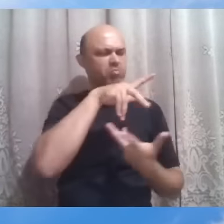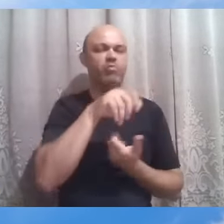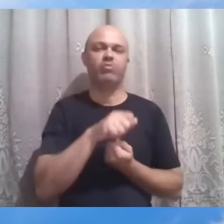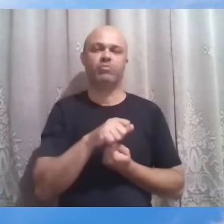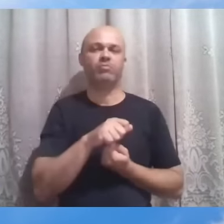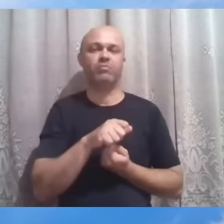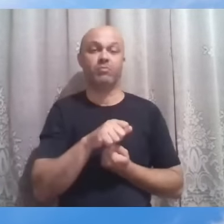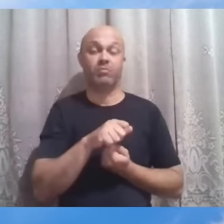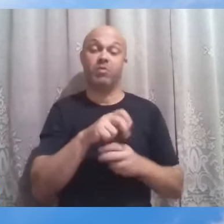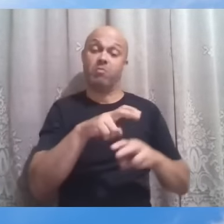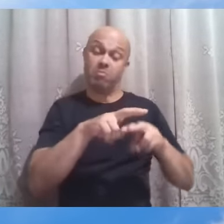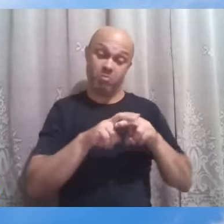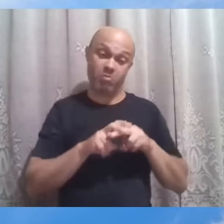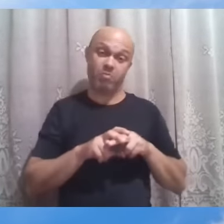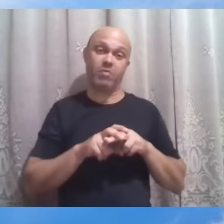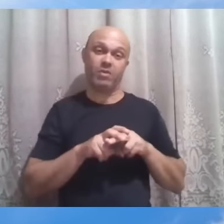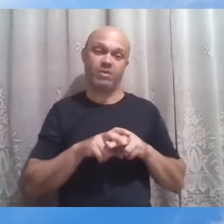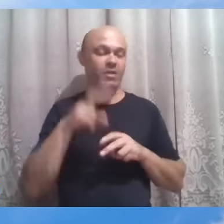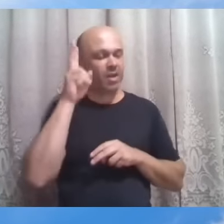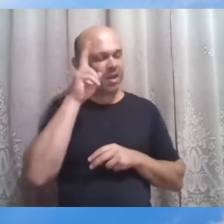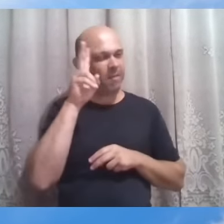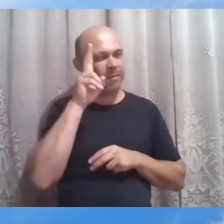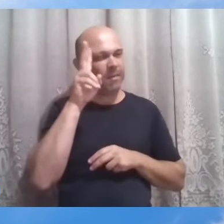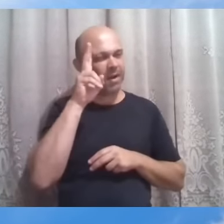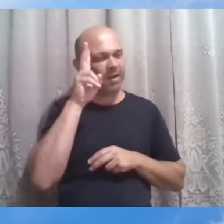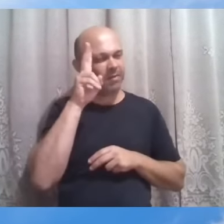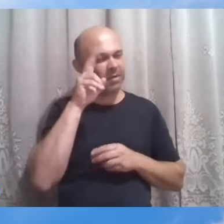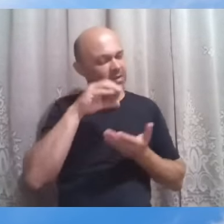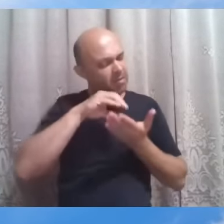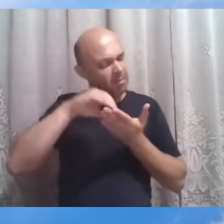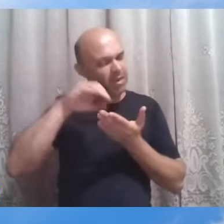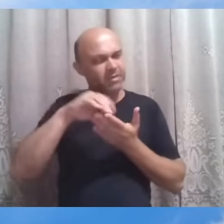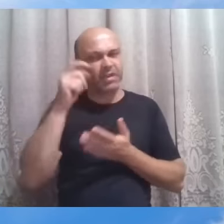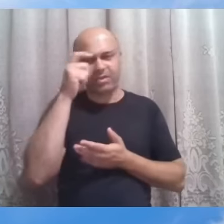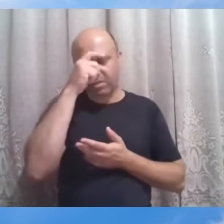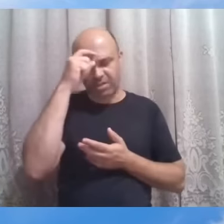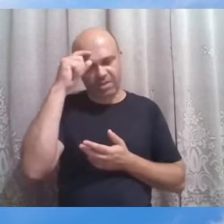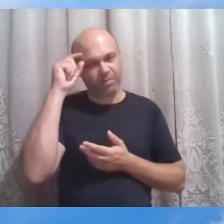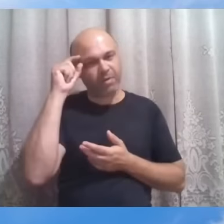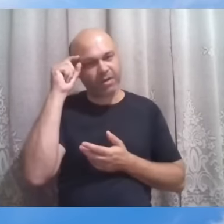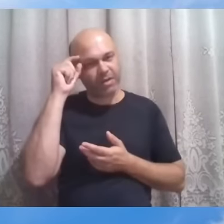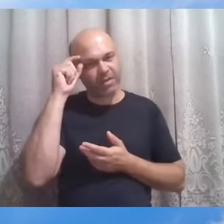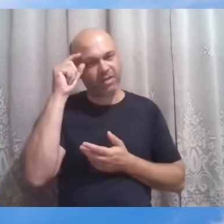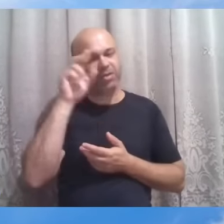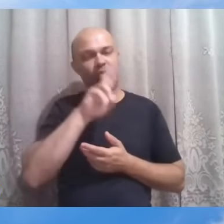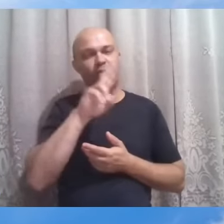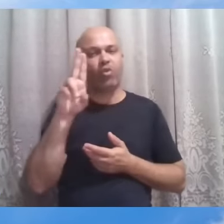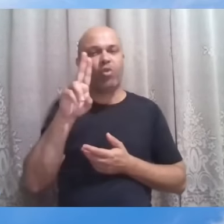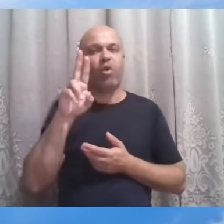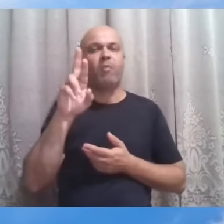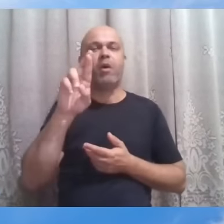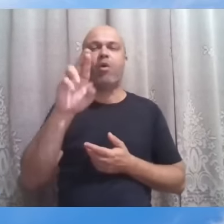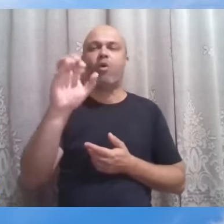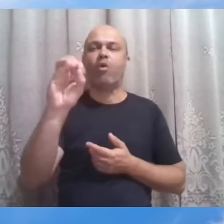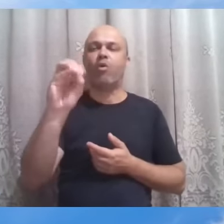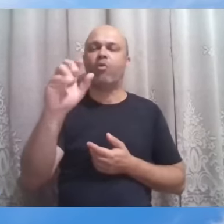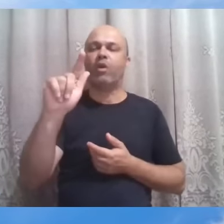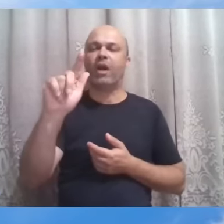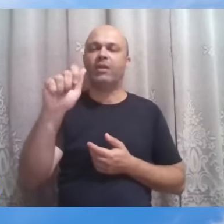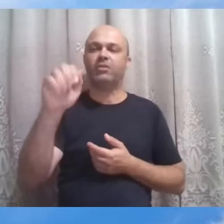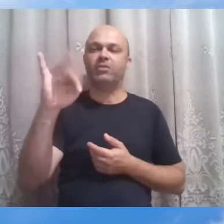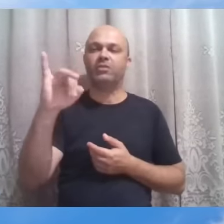Por isso, recordamos-nos de uma mensagem de Emmanuel chamada Rogativas e Respostas no livro